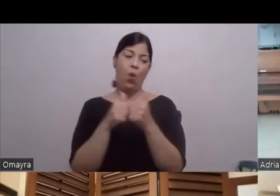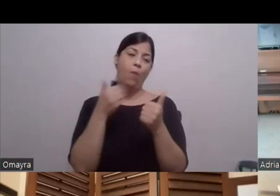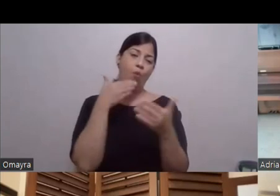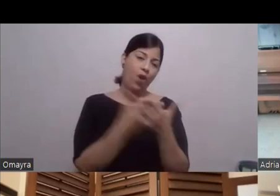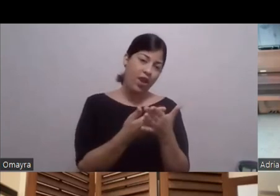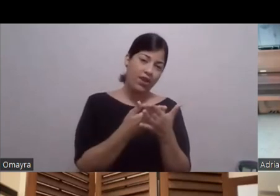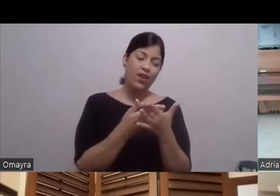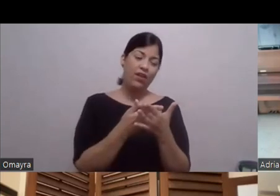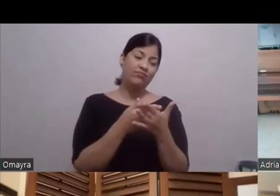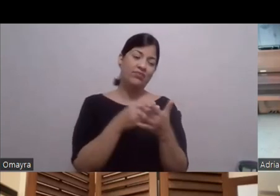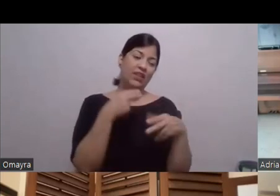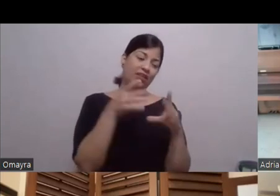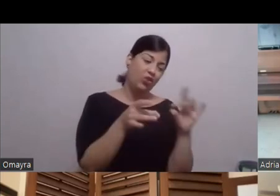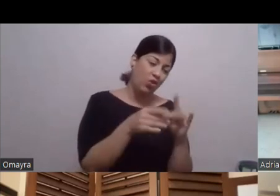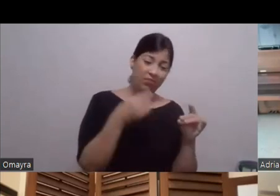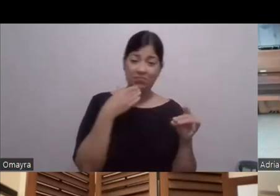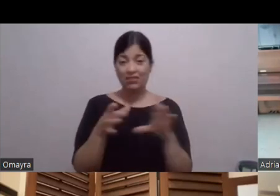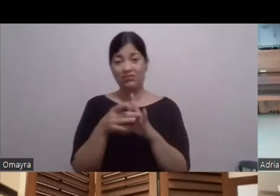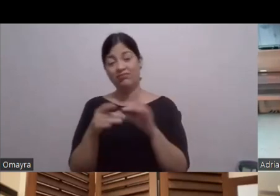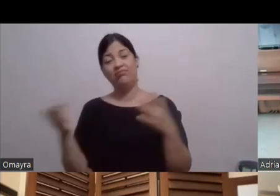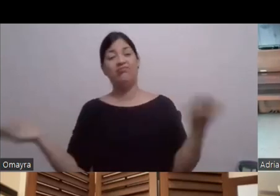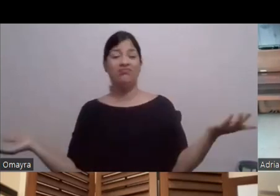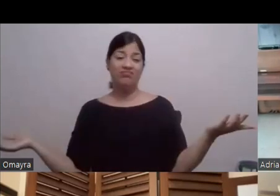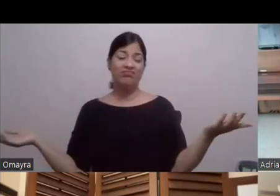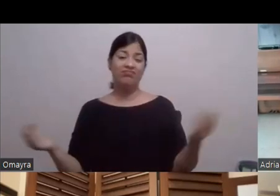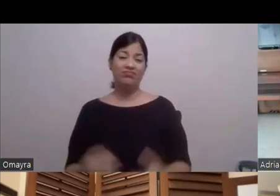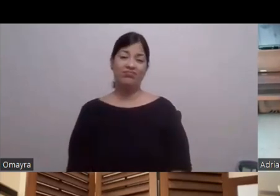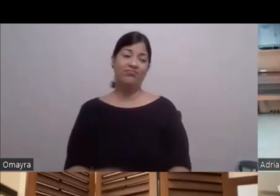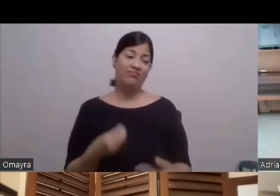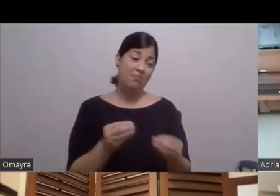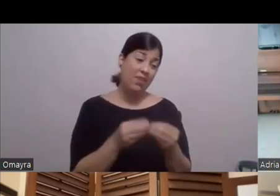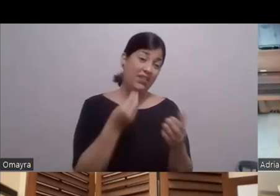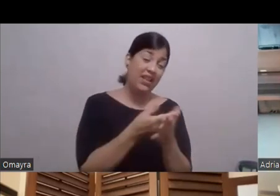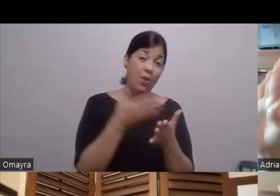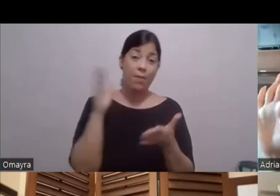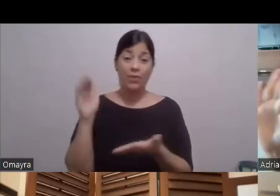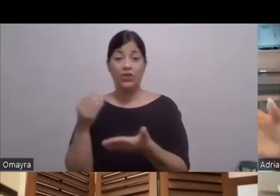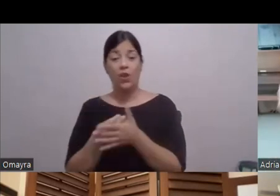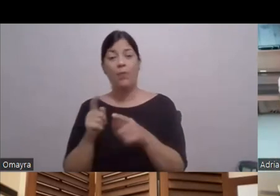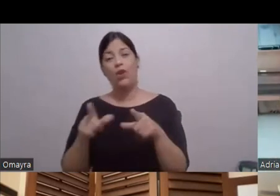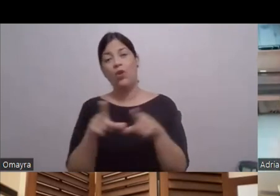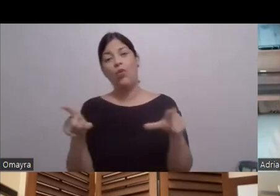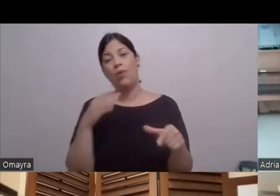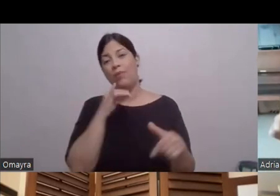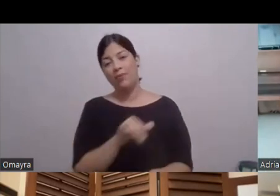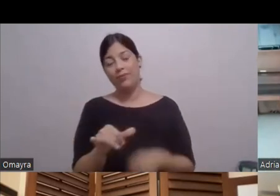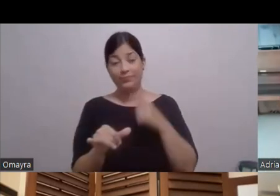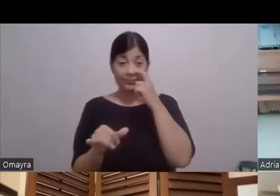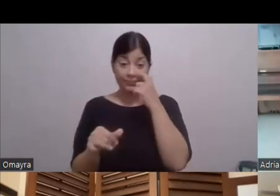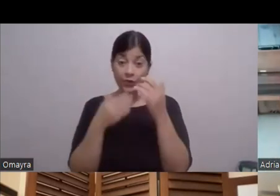producciones Como producción de dinero Y producciones de no tanto dinero Pero el lenguaje Es el mismo Lo bueno es que Mira Aquí en Artefusión Tenemos